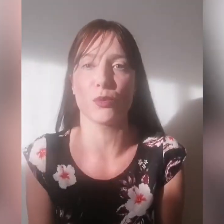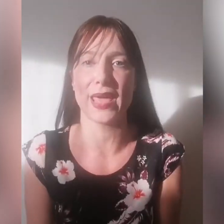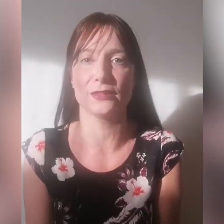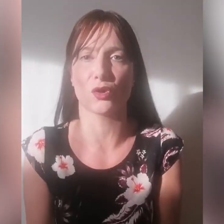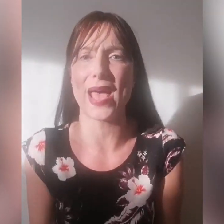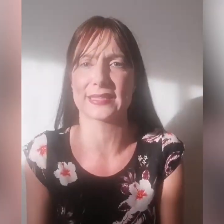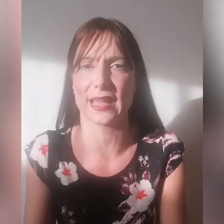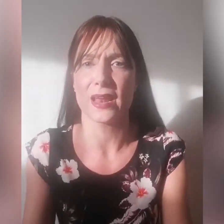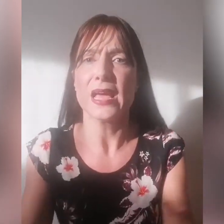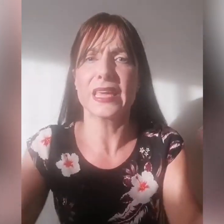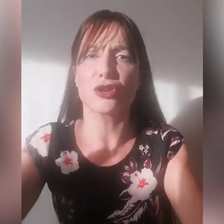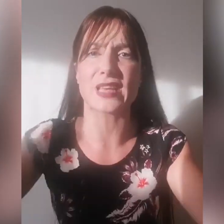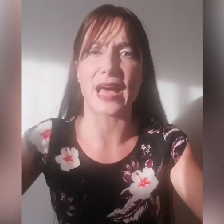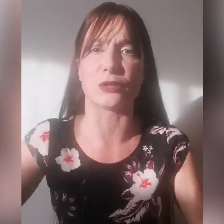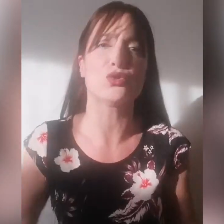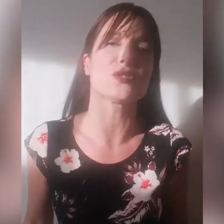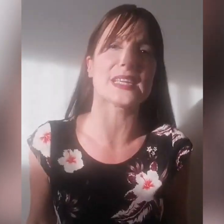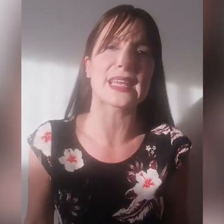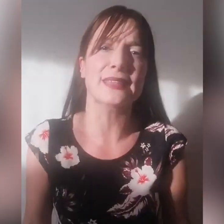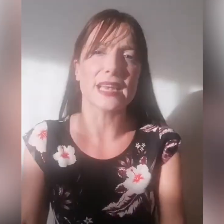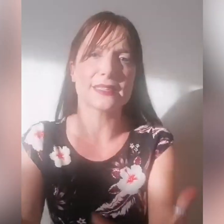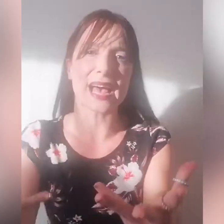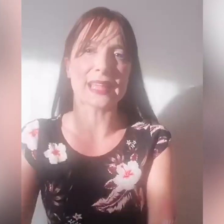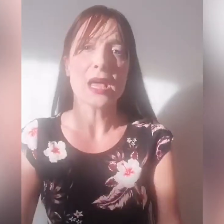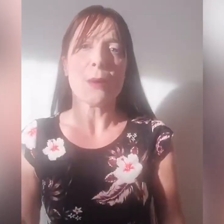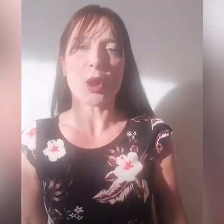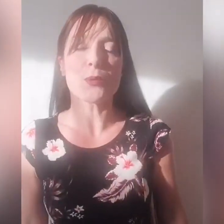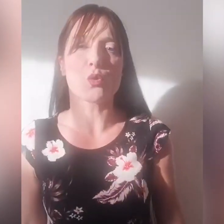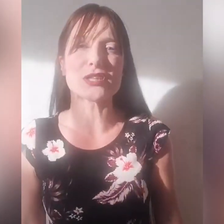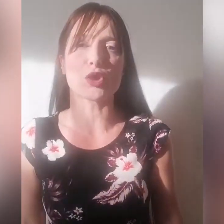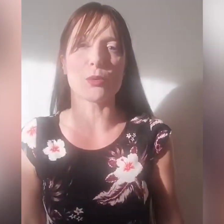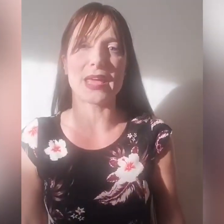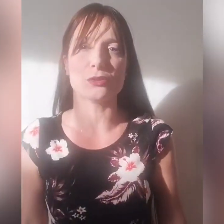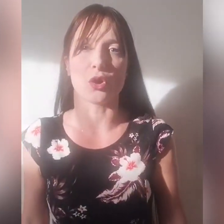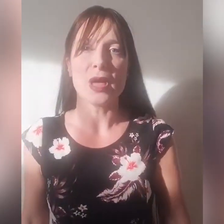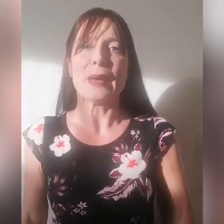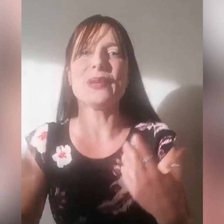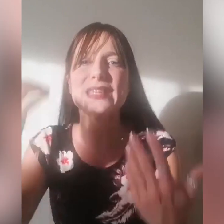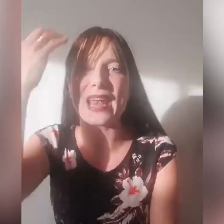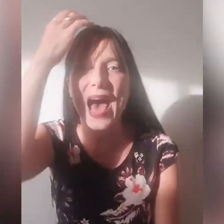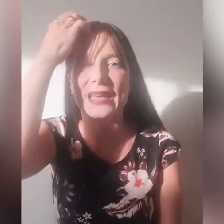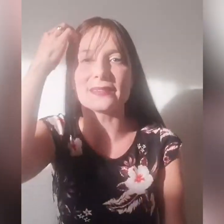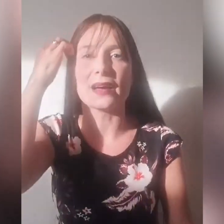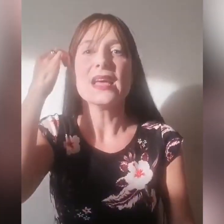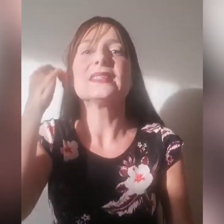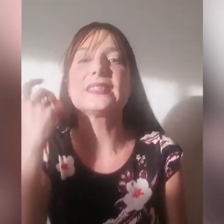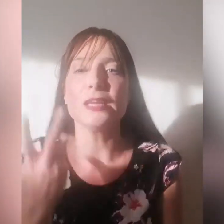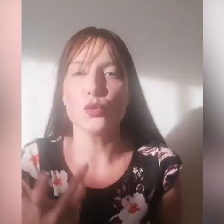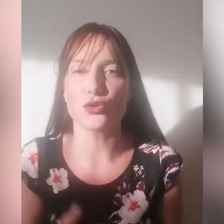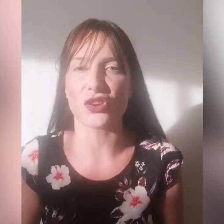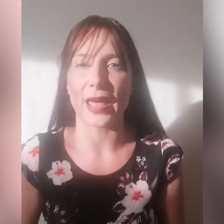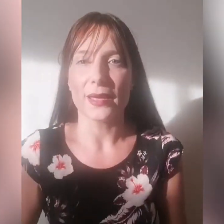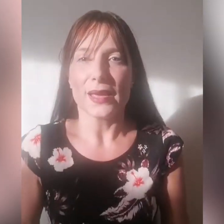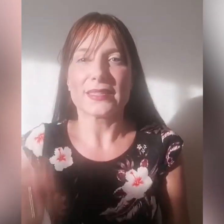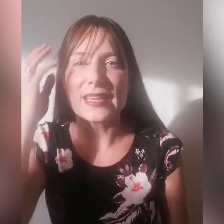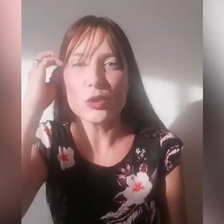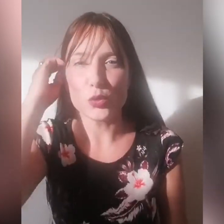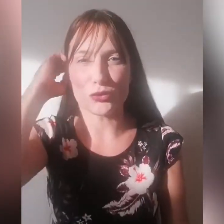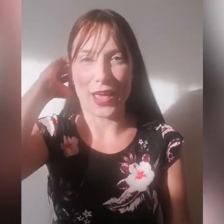momento, Esther, chi lo sa che tu non sia stata innalzata proprio in questo momento? Be the light, sii luce, sii luce,